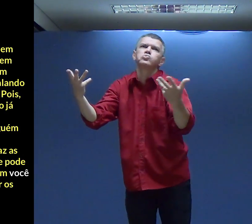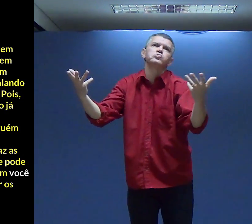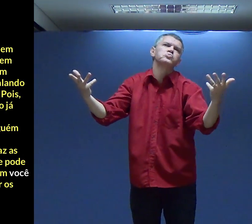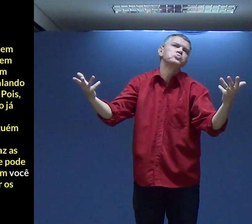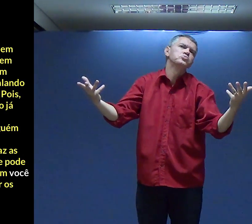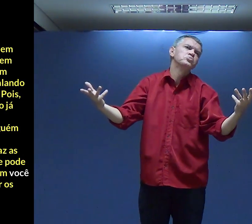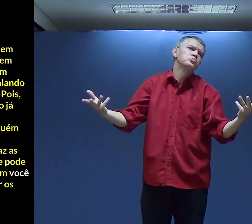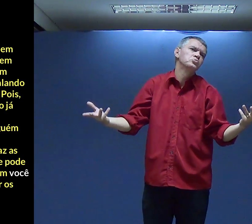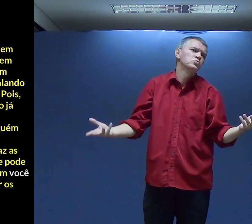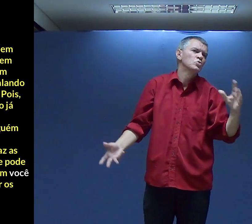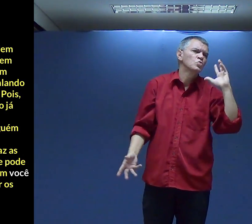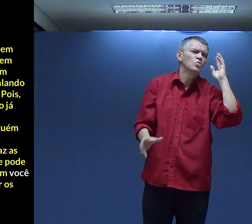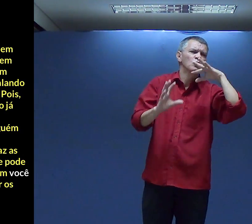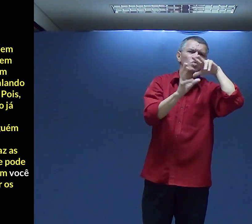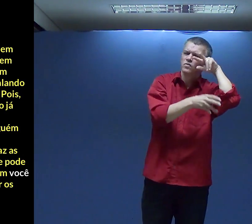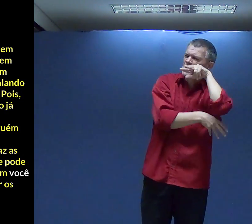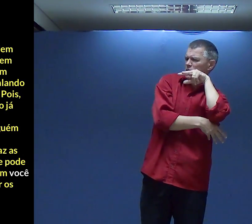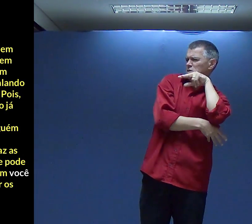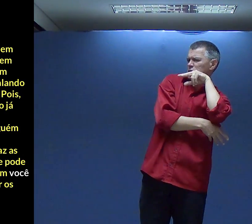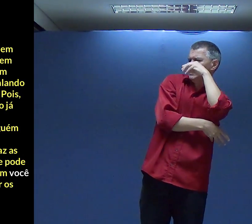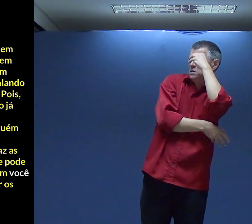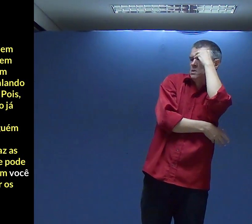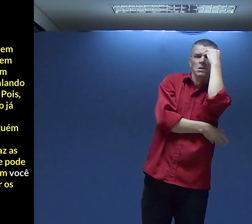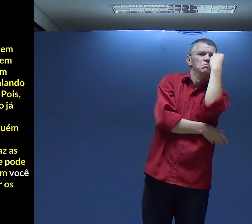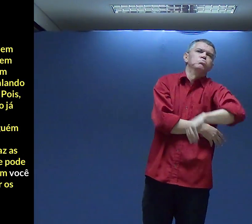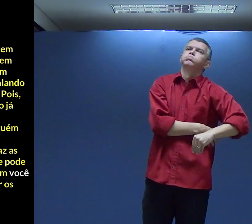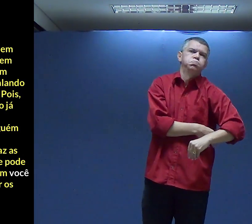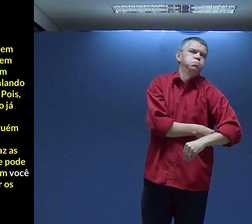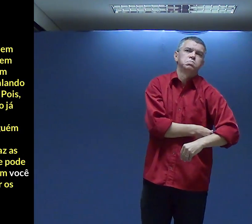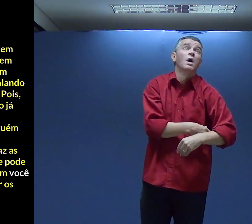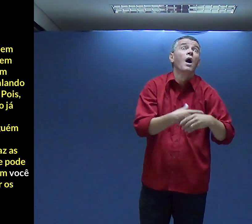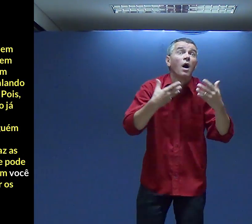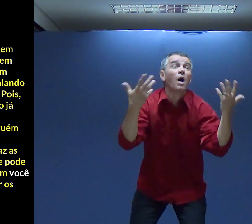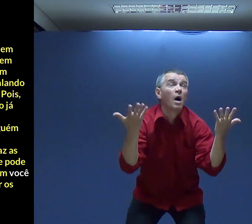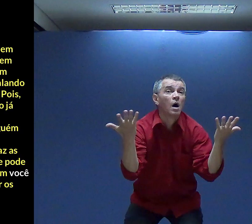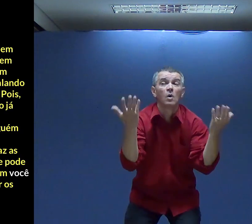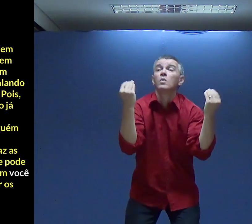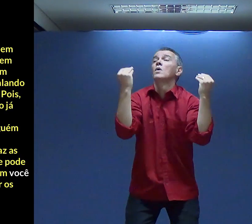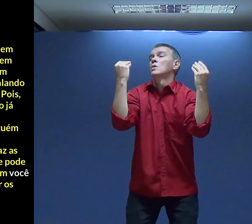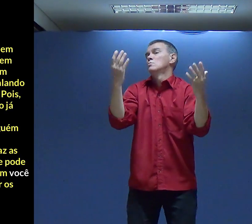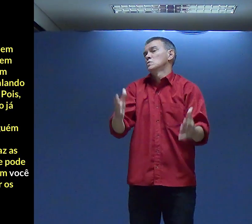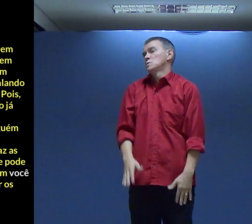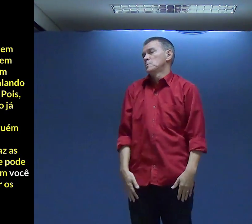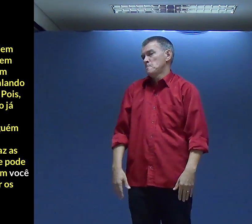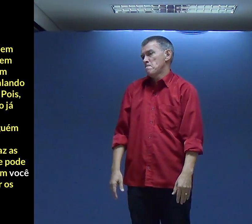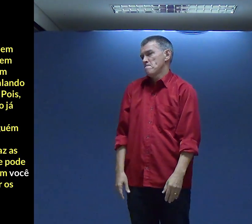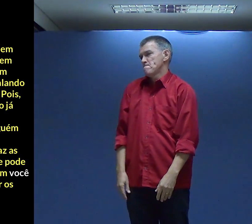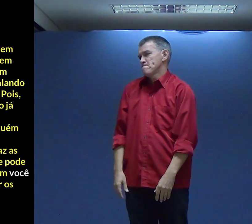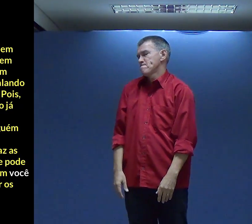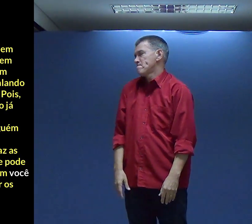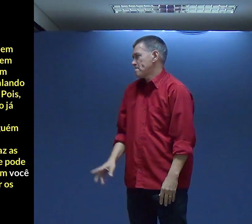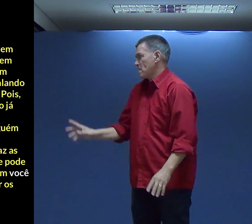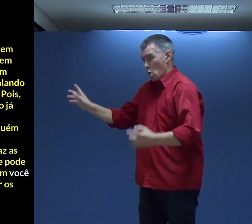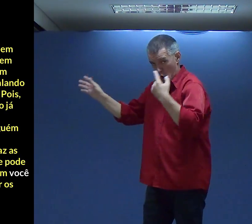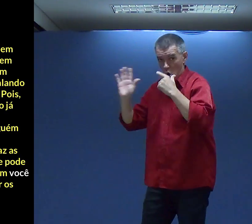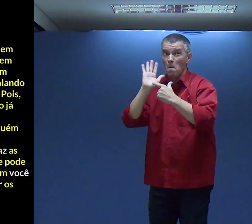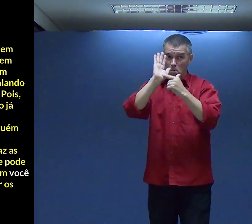Não é Como assim Eu fico olhando E às vezes Fico indignado Com isso